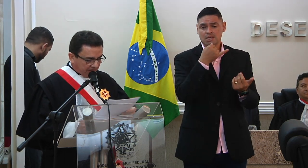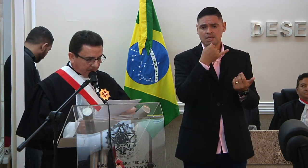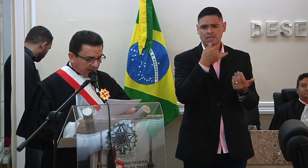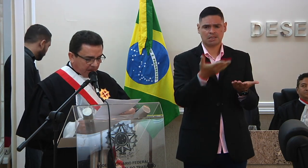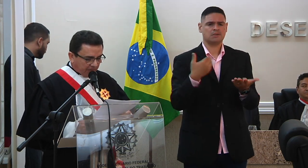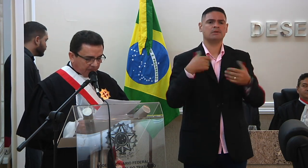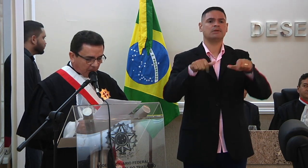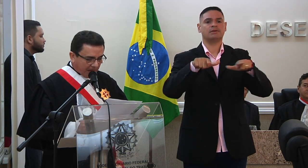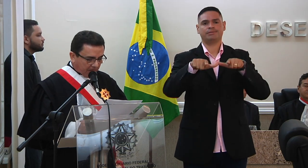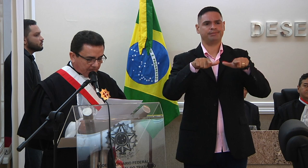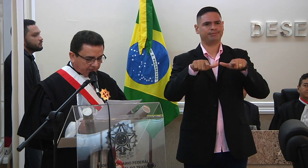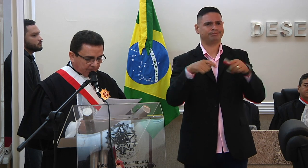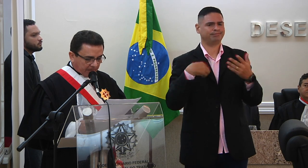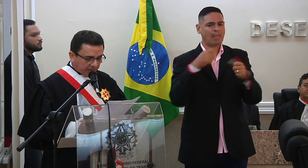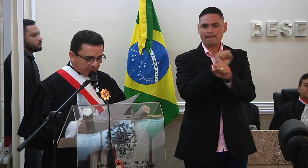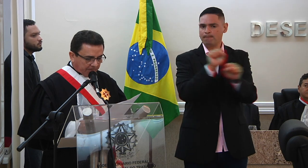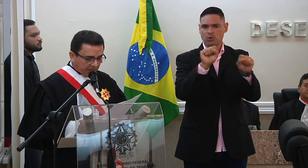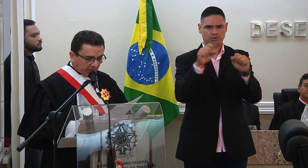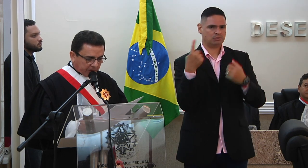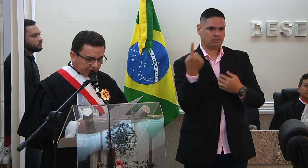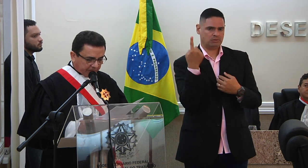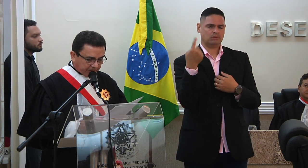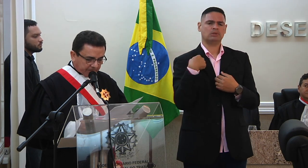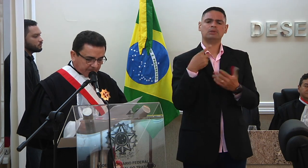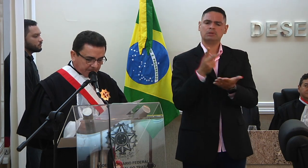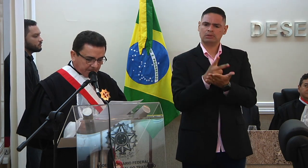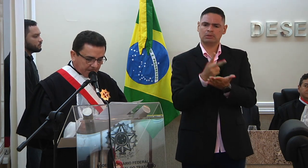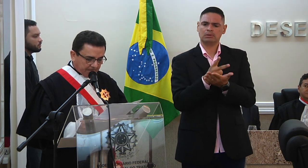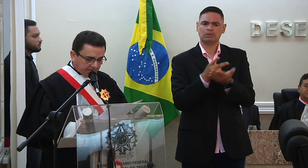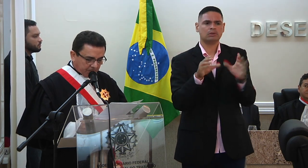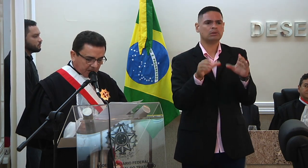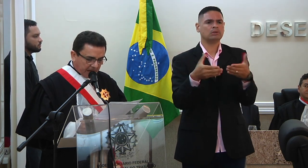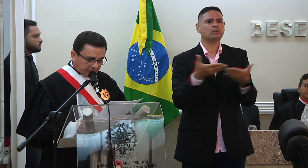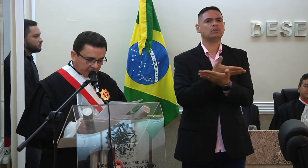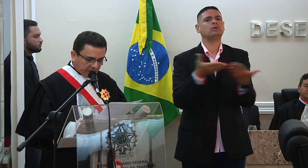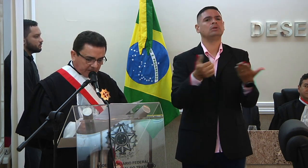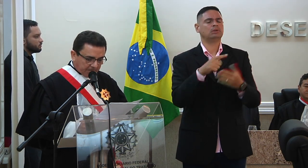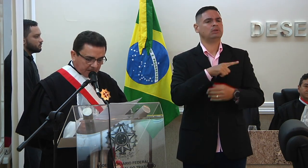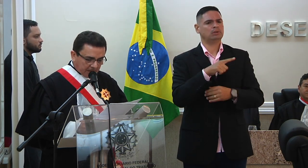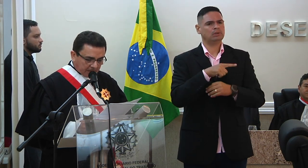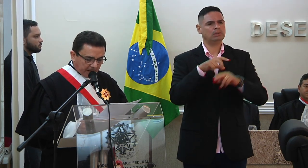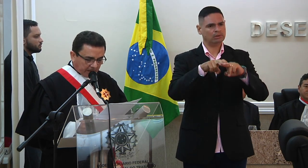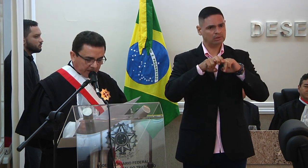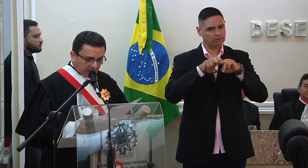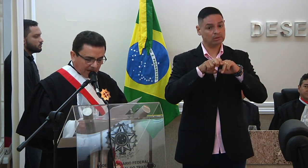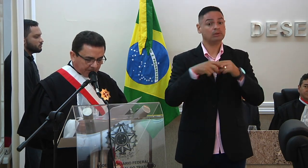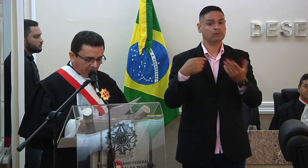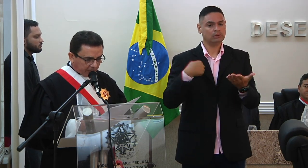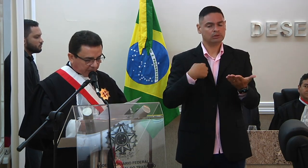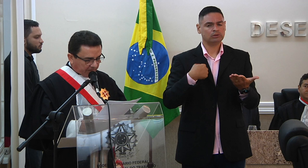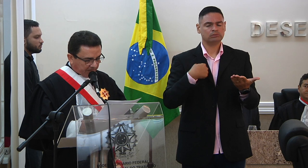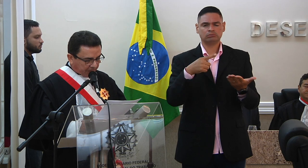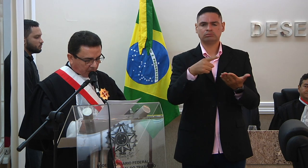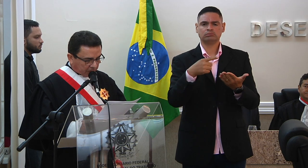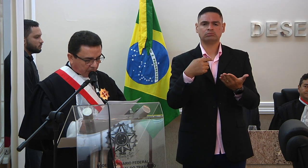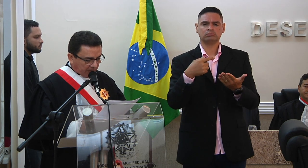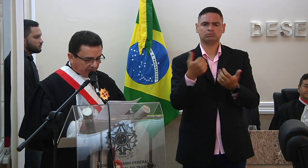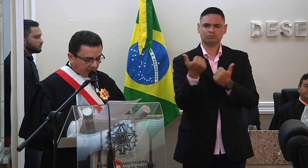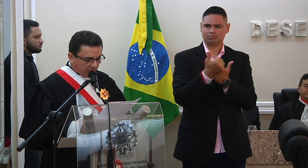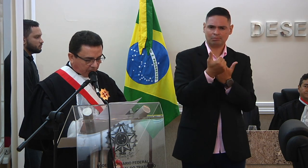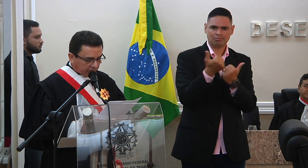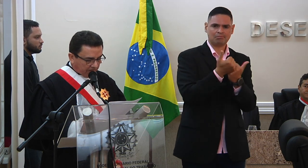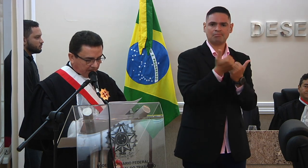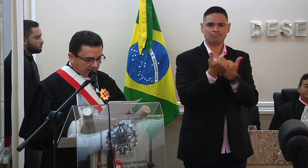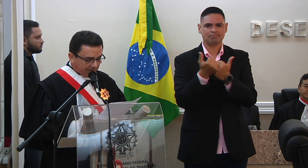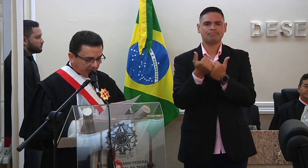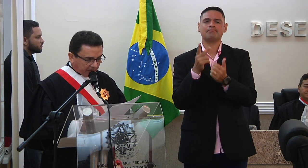trabalho é individual é sempre coletivo e assim declino o apoio sempre pronto